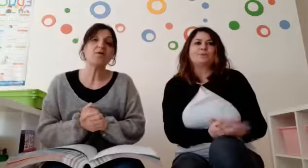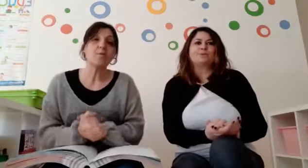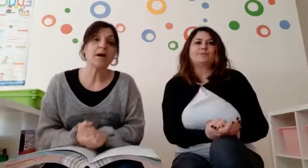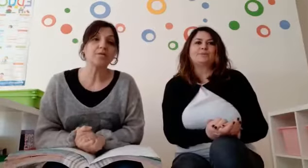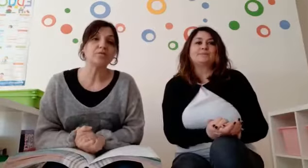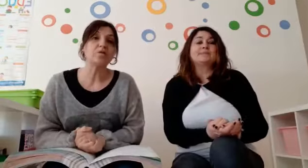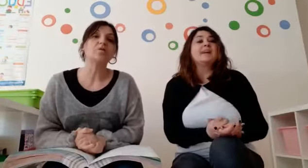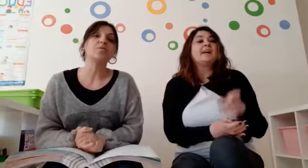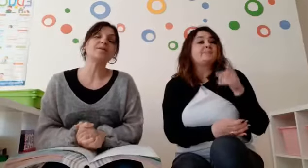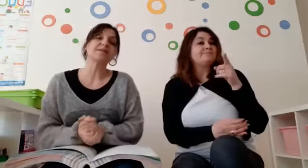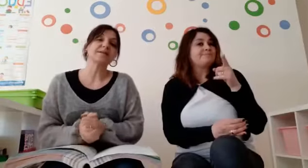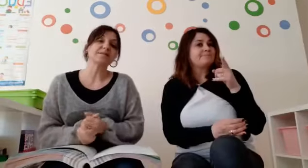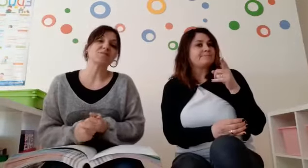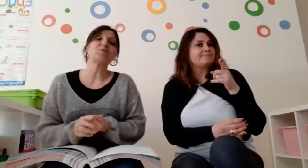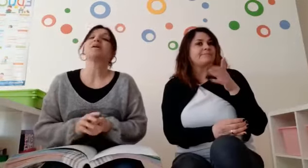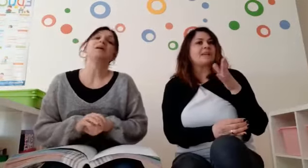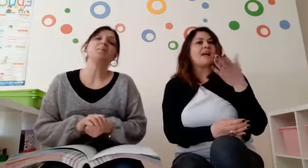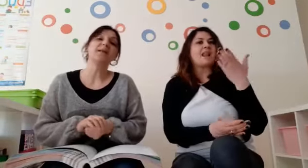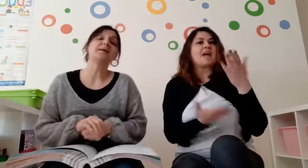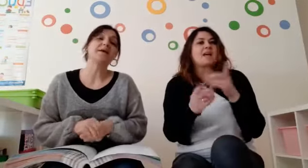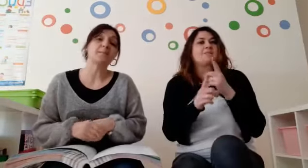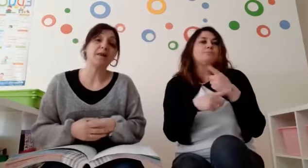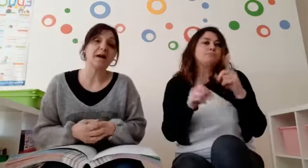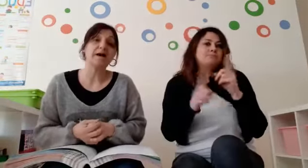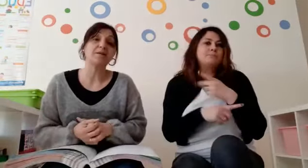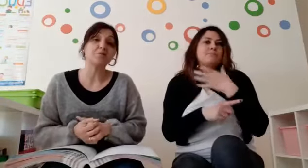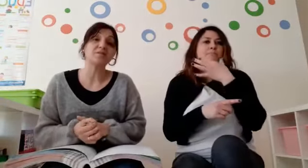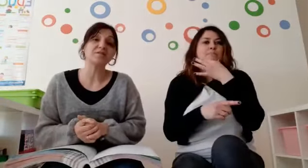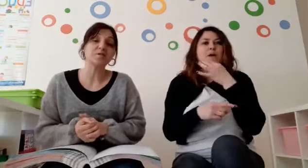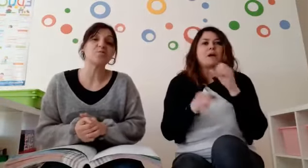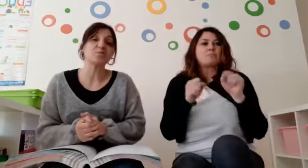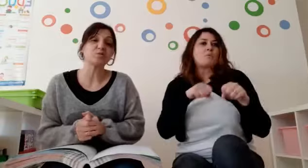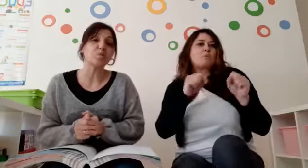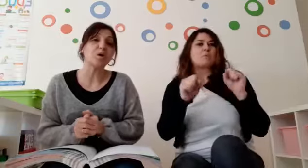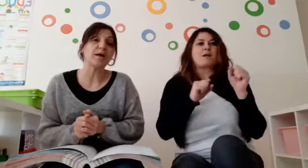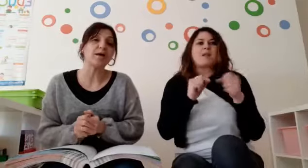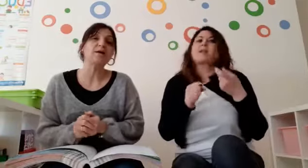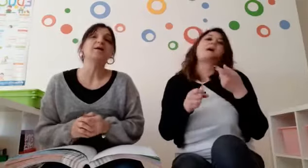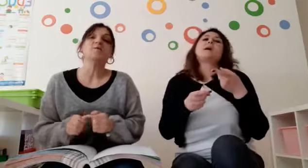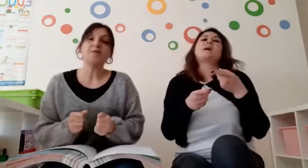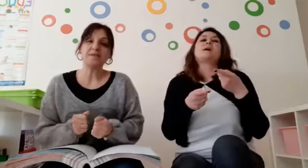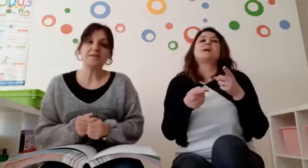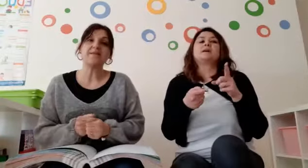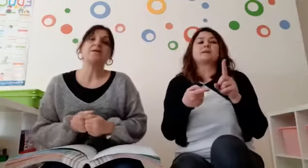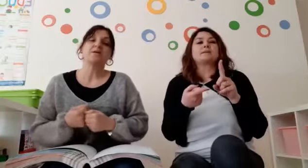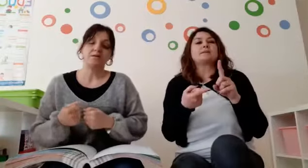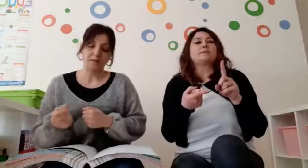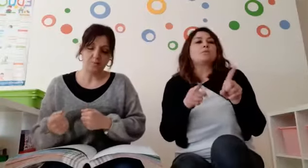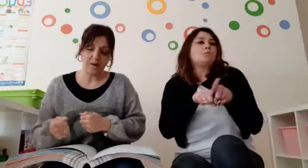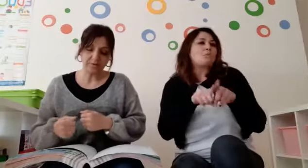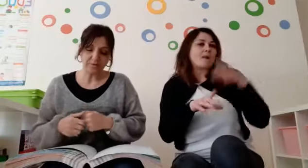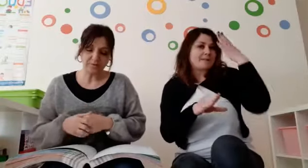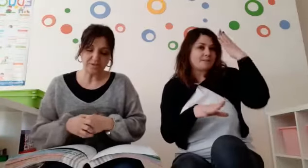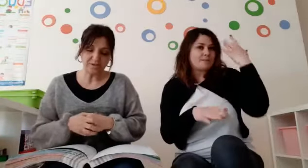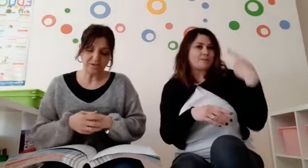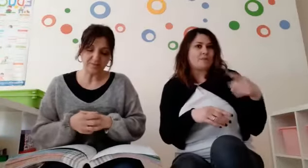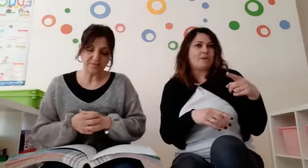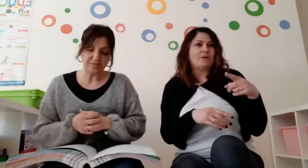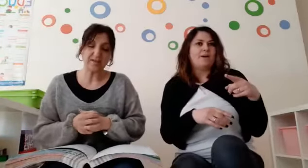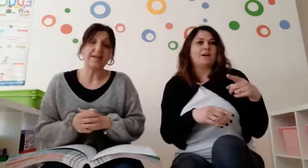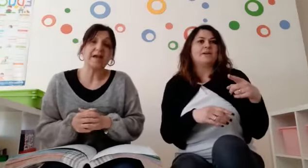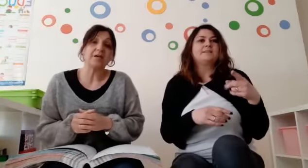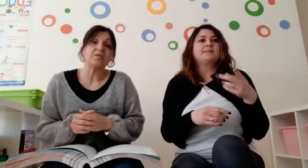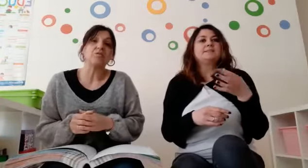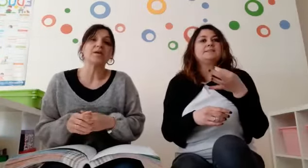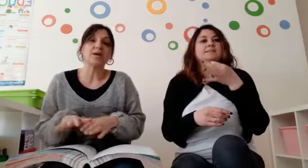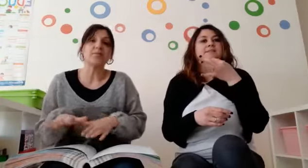Mi raccomando, questa canzone è bella da ballare, come facciamo qui a scuola. Quindi, quando ci dice cosa